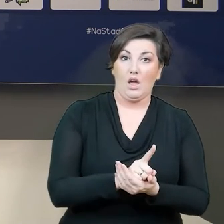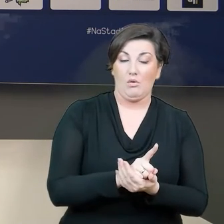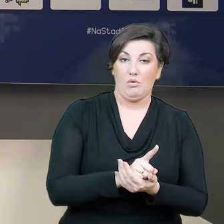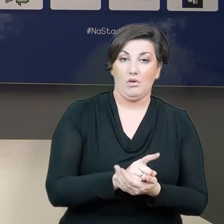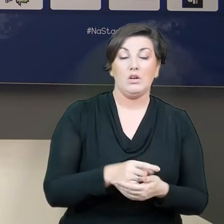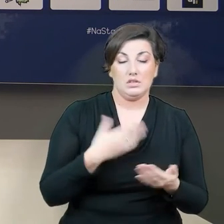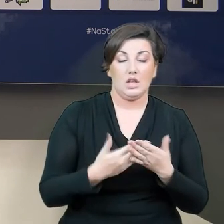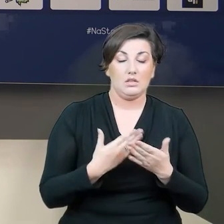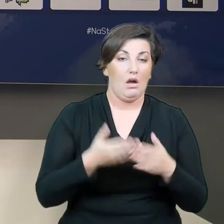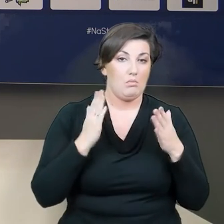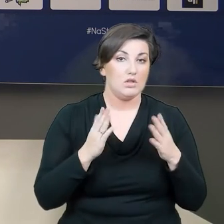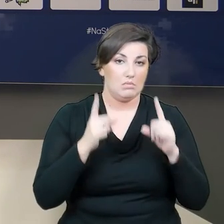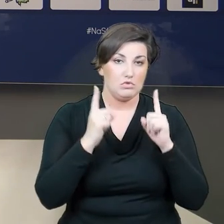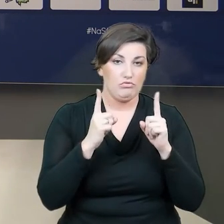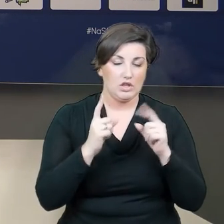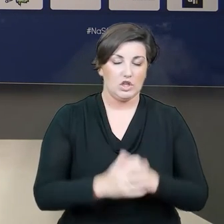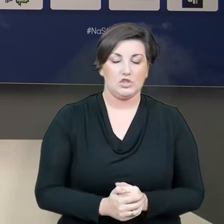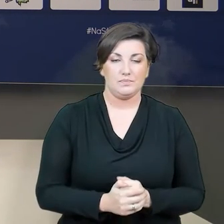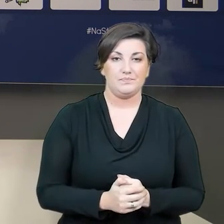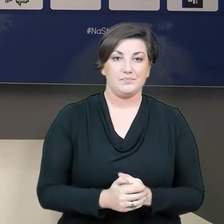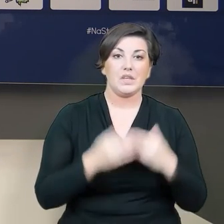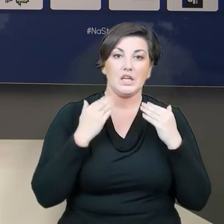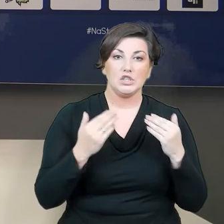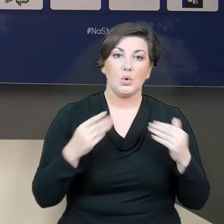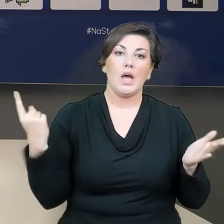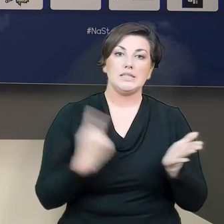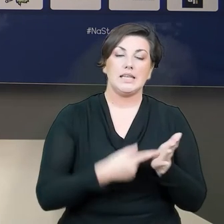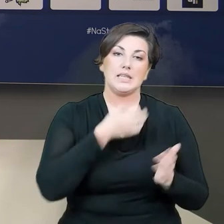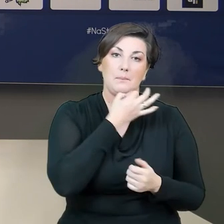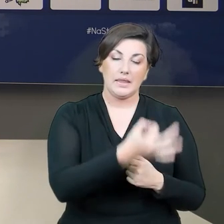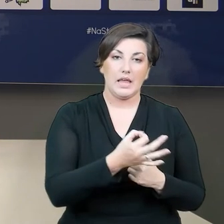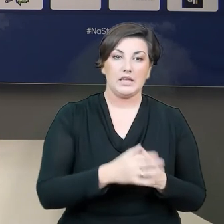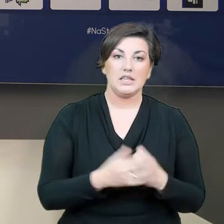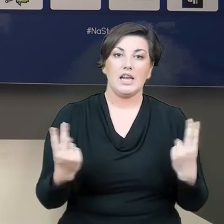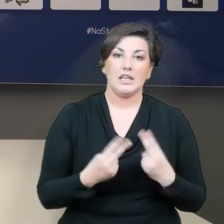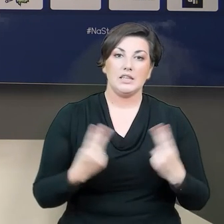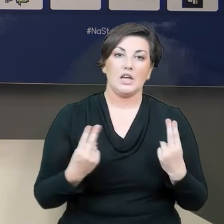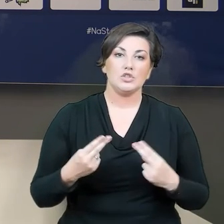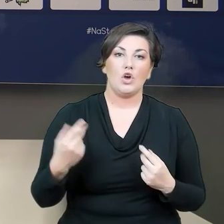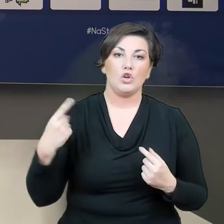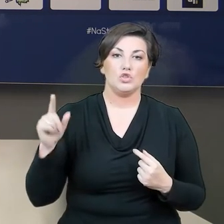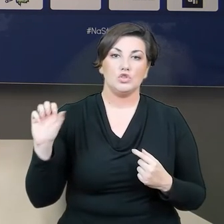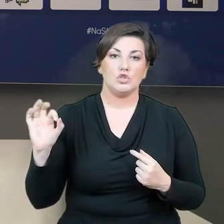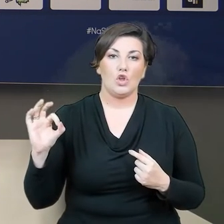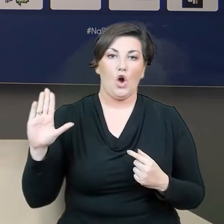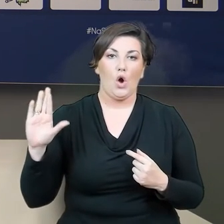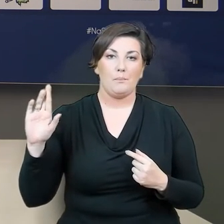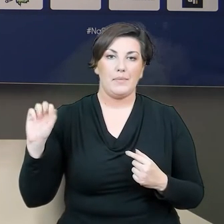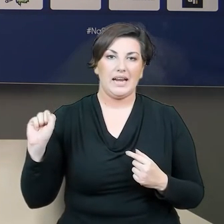będziemy na pewno zespół uczulać. Dziękuję. I ostatnie pytanie. Redaktor Dawid Dobrasz. Czy mecz ze Stalą Mielec nie